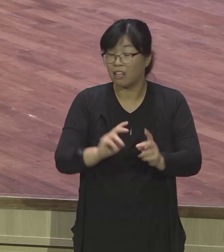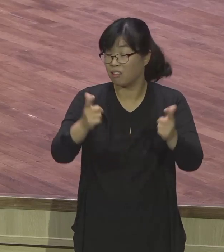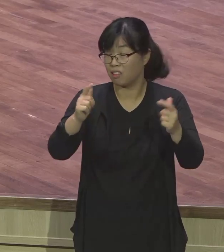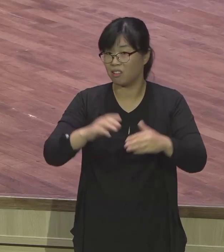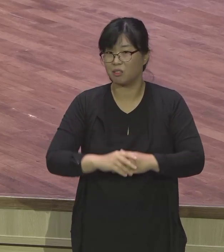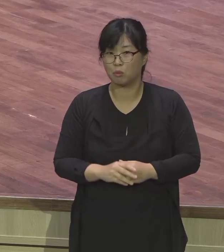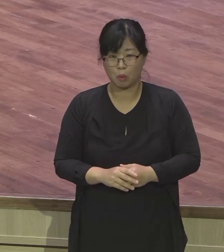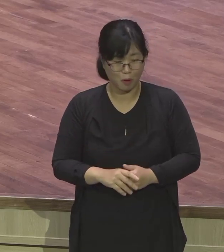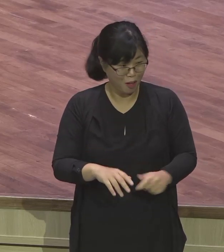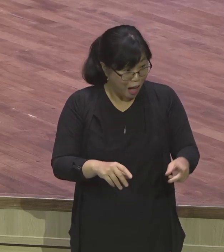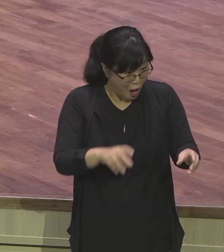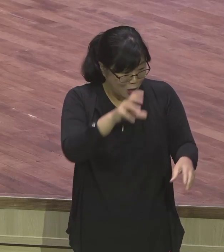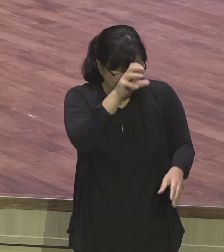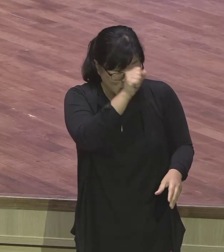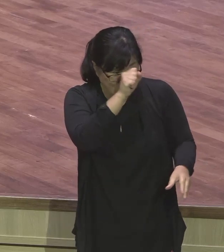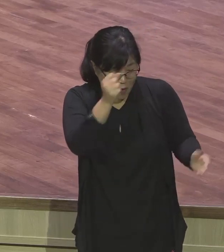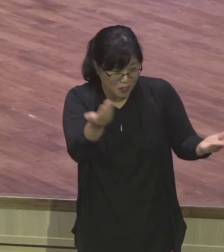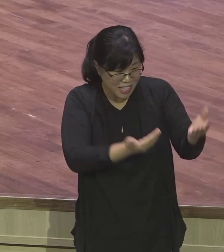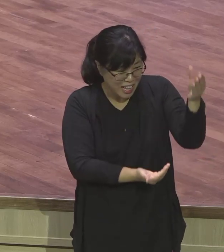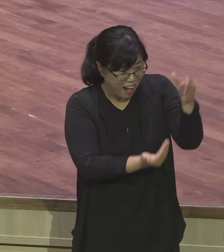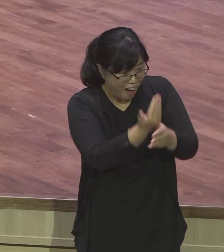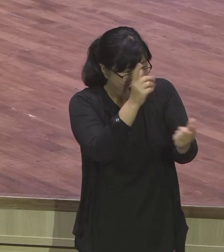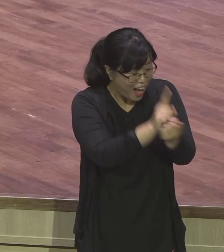부정, 불평하고 엄마가 그런 거 안 했단 얘기예요.